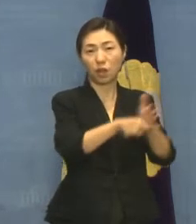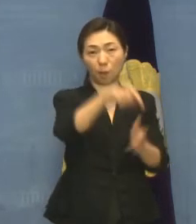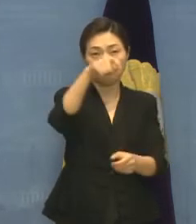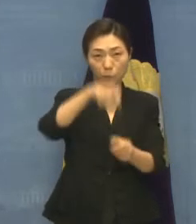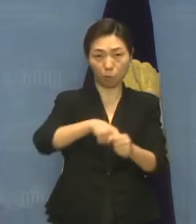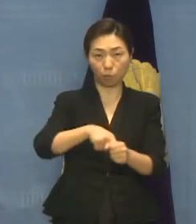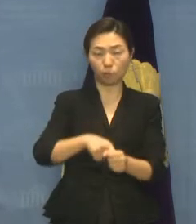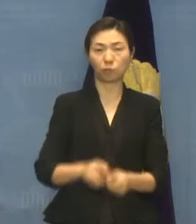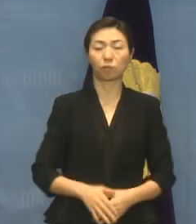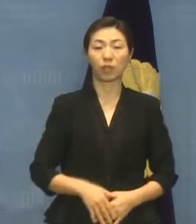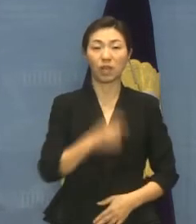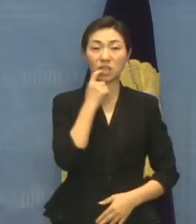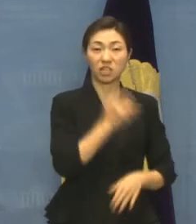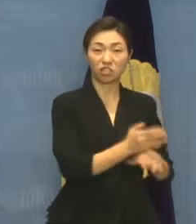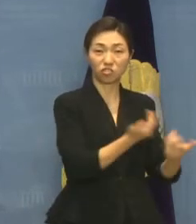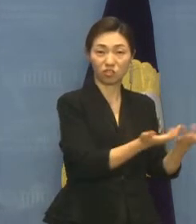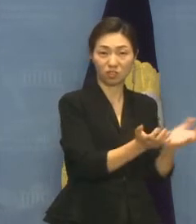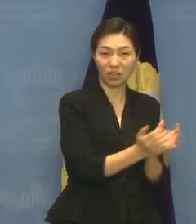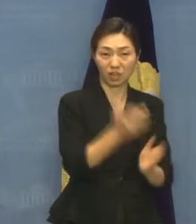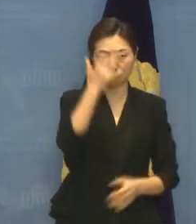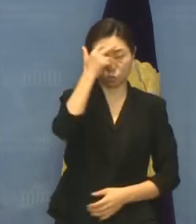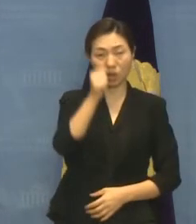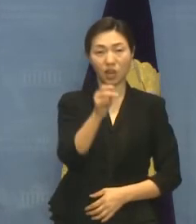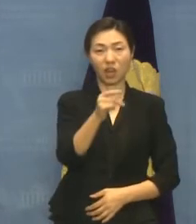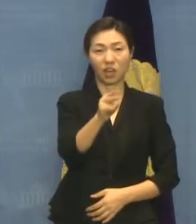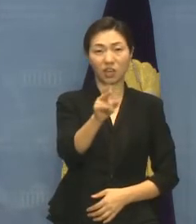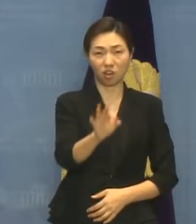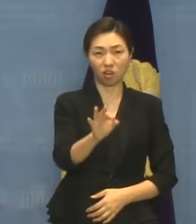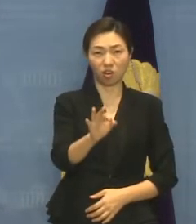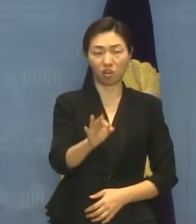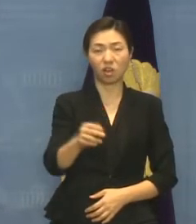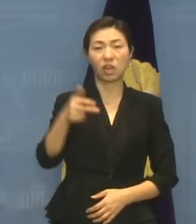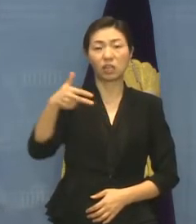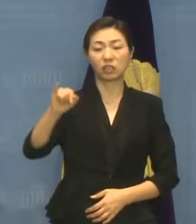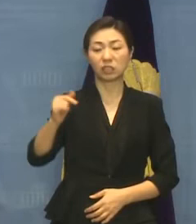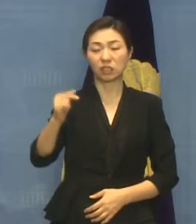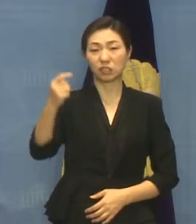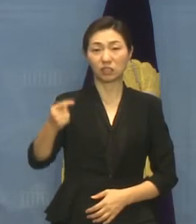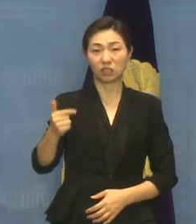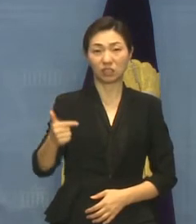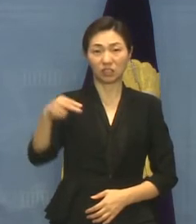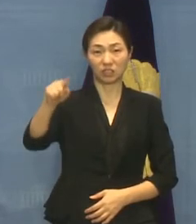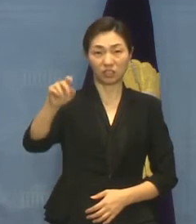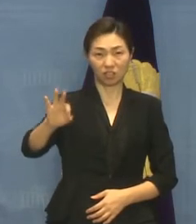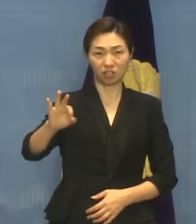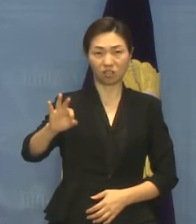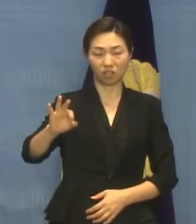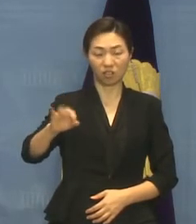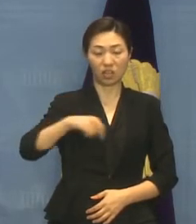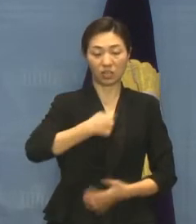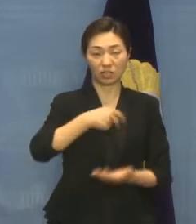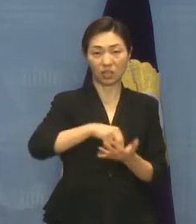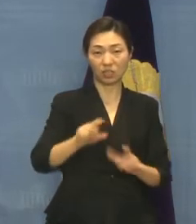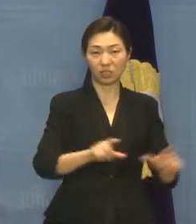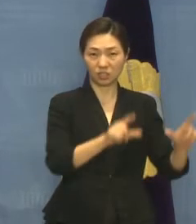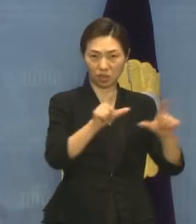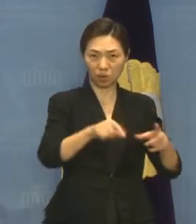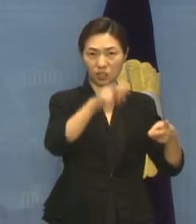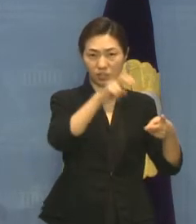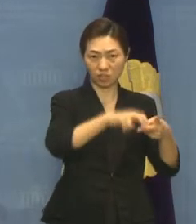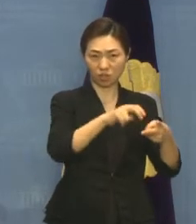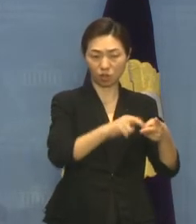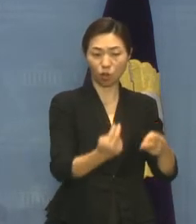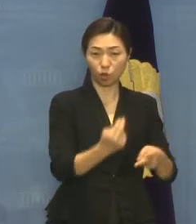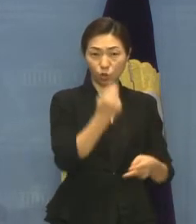최혜영 국회의원님과 진은선 장애여성공감 독립생활센터 숨소장님